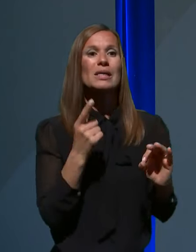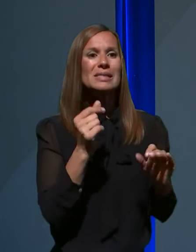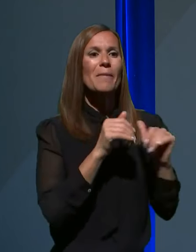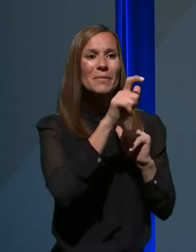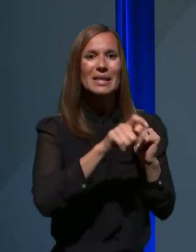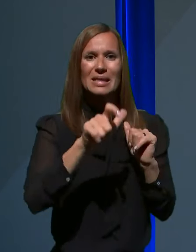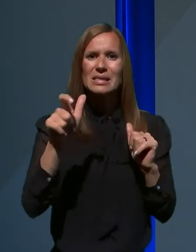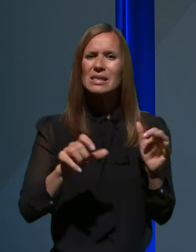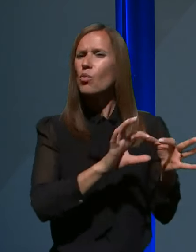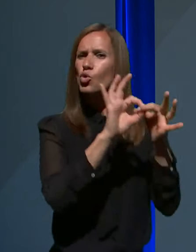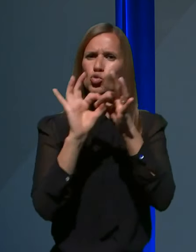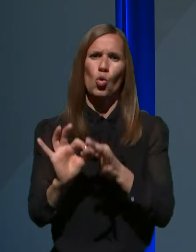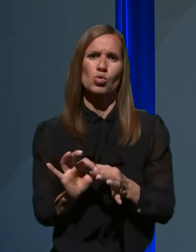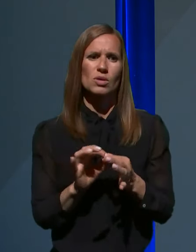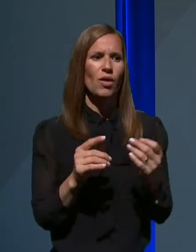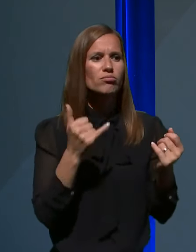pač veš čas v kontaktu,